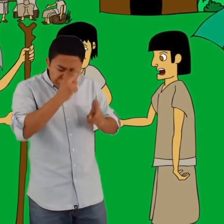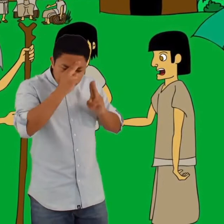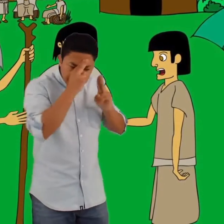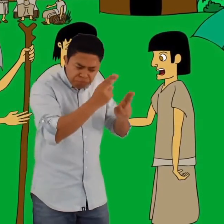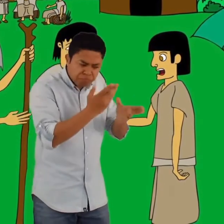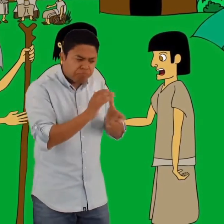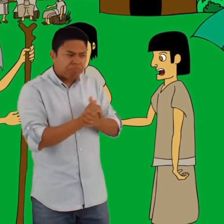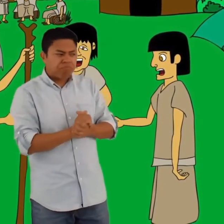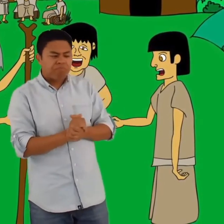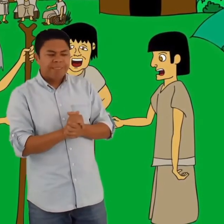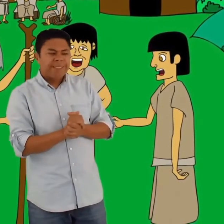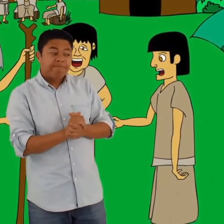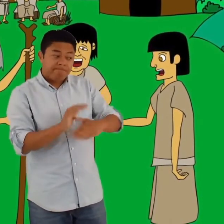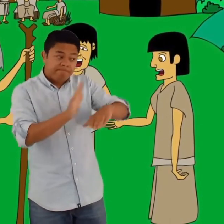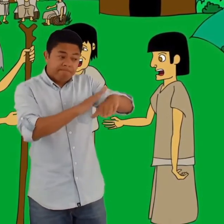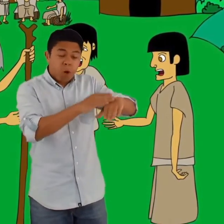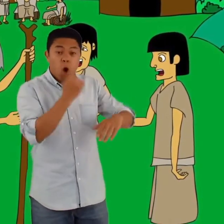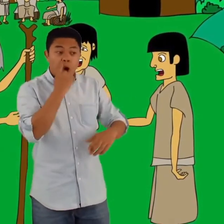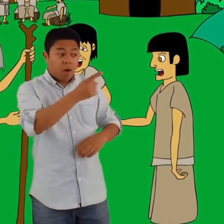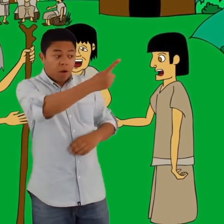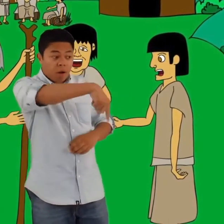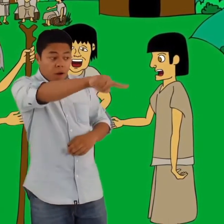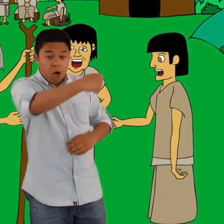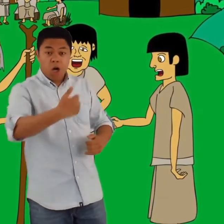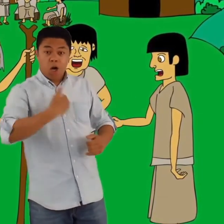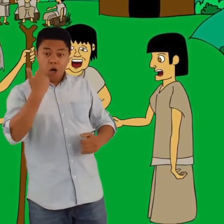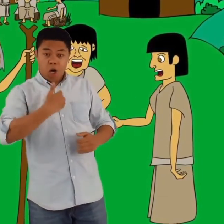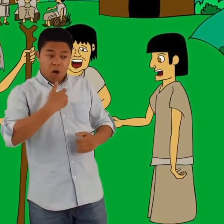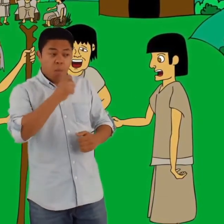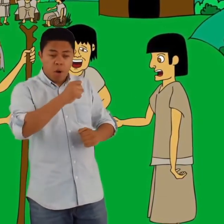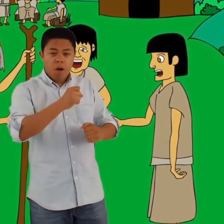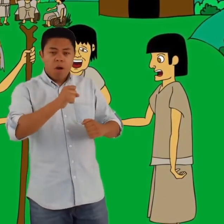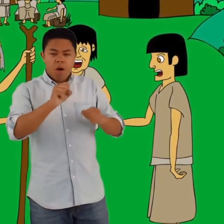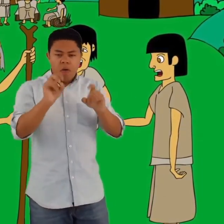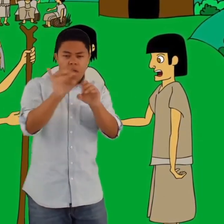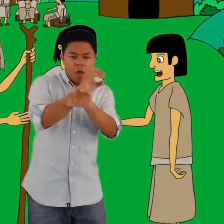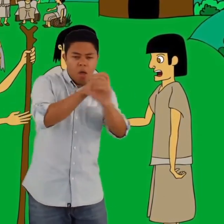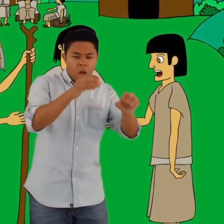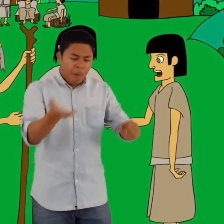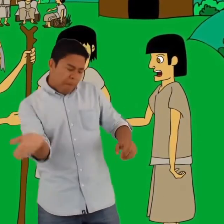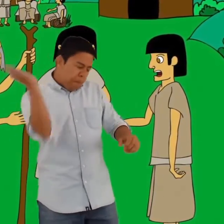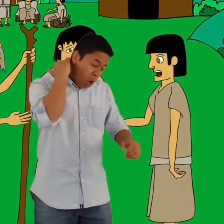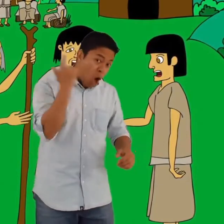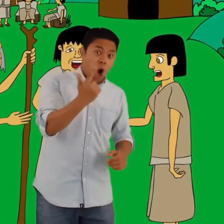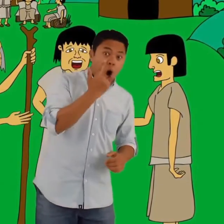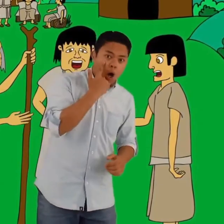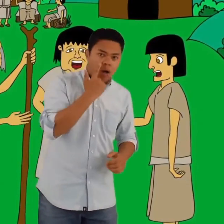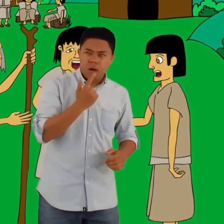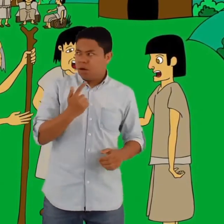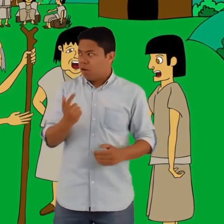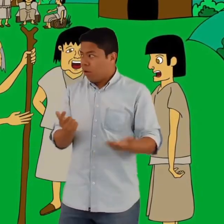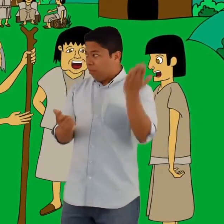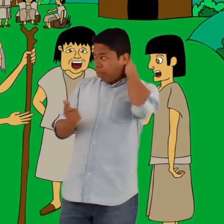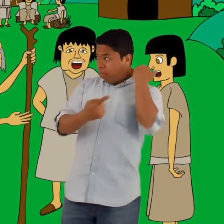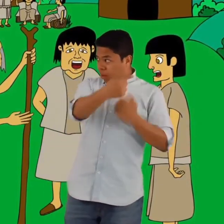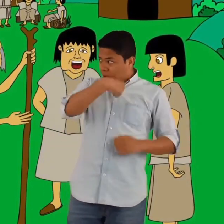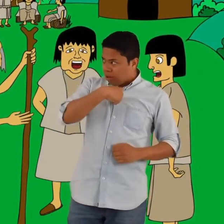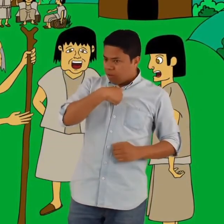Ten cuidado al encontrarte con el grupo de jóvenes. Podrían engañarte. ¿Engañarme? Los